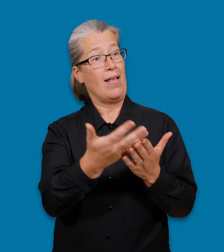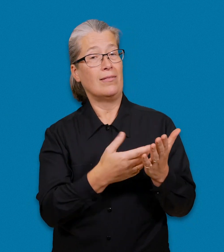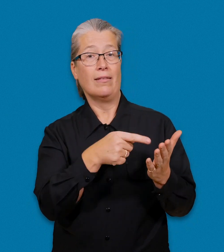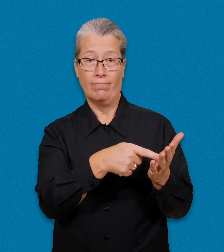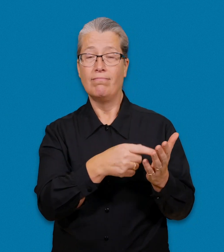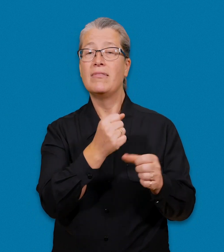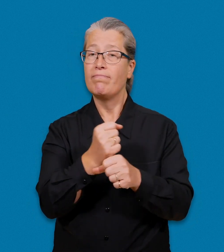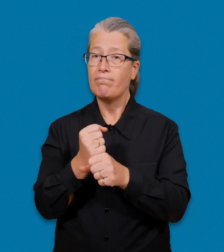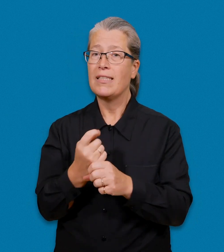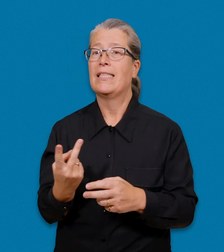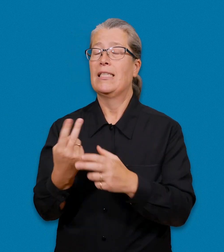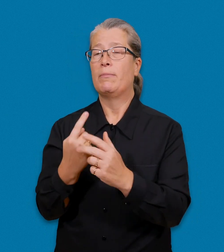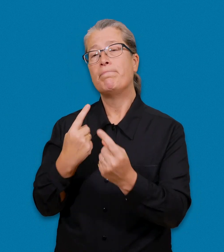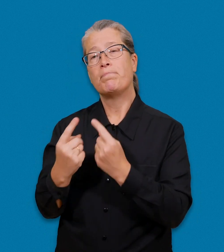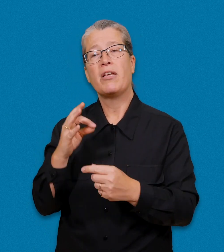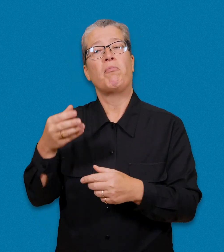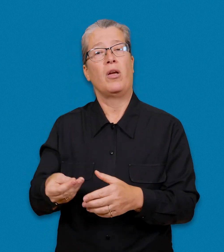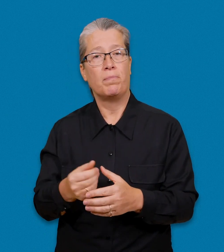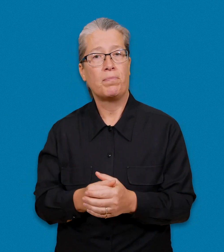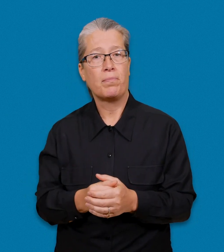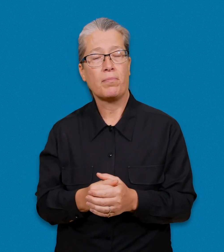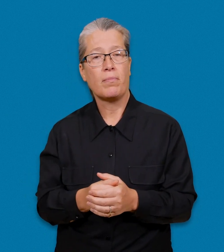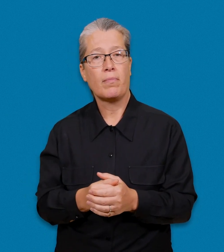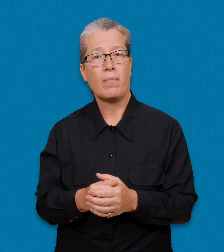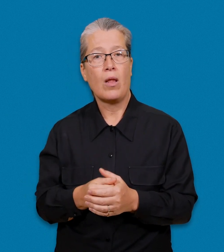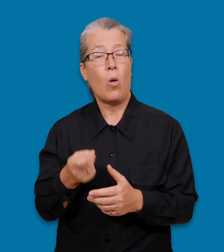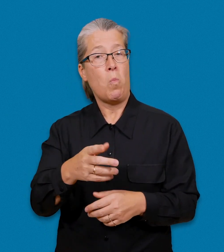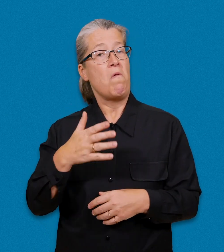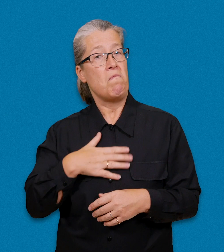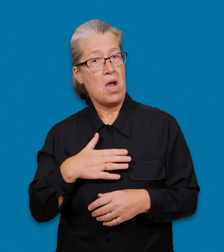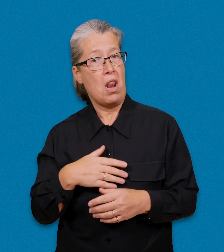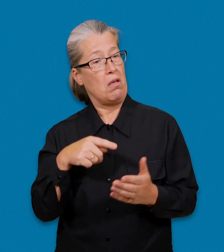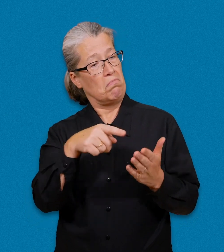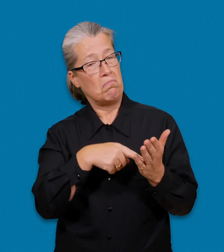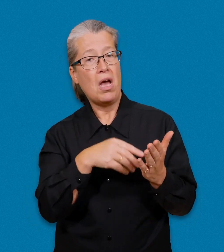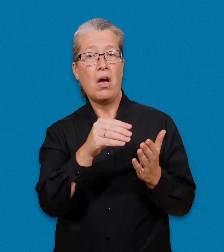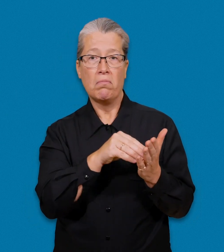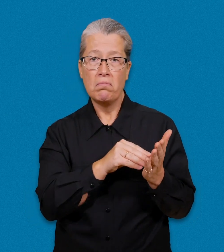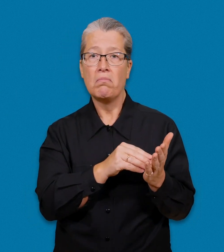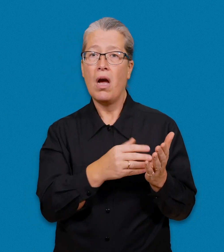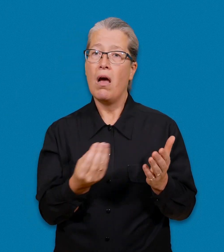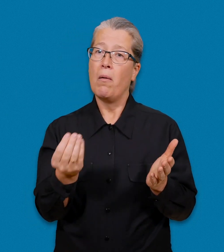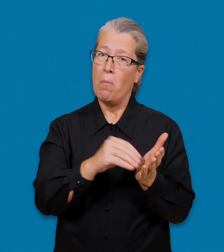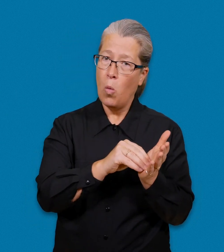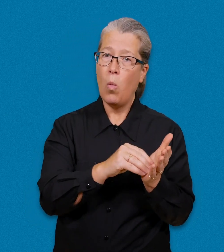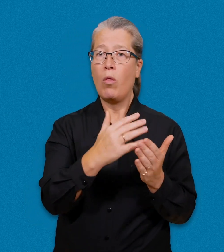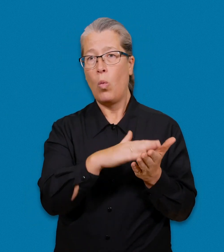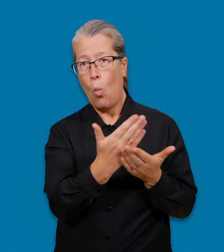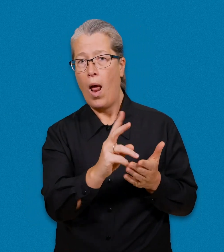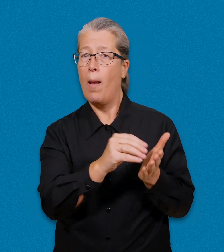Du gör upp listan i samråd med FBA. Om du vill kan du ta bort tolkar från listan eller lägga till